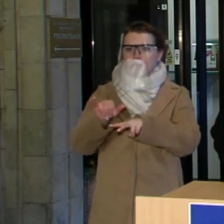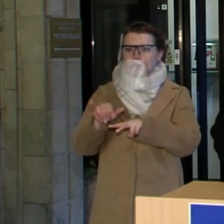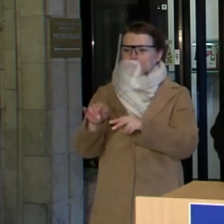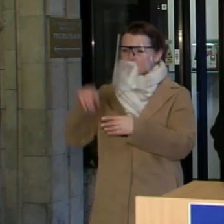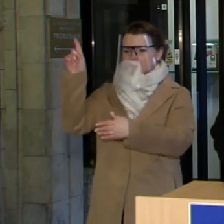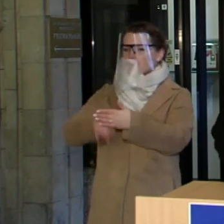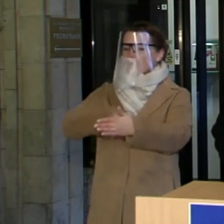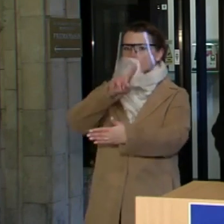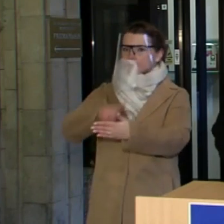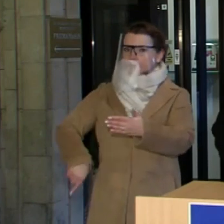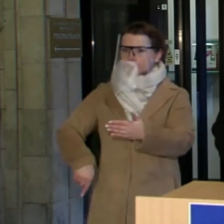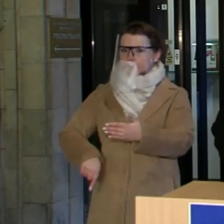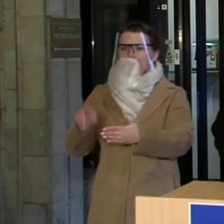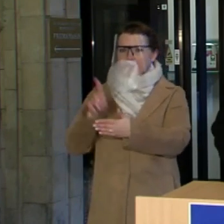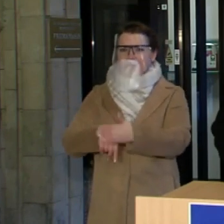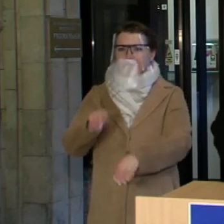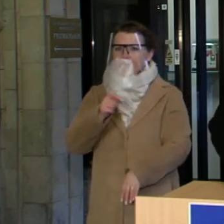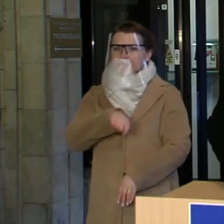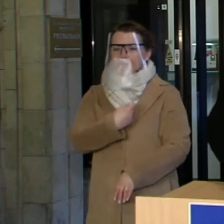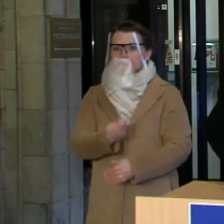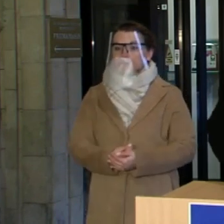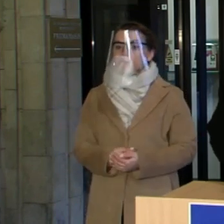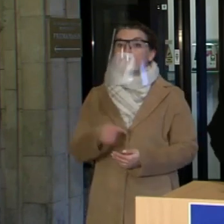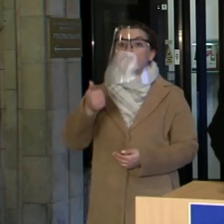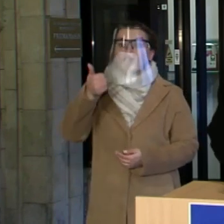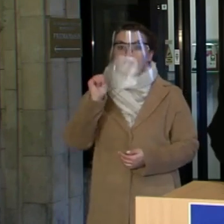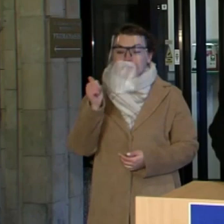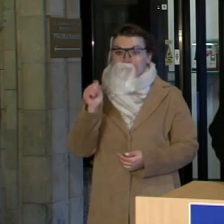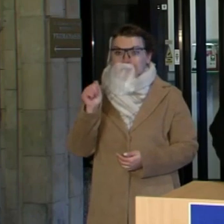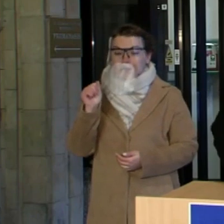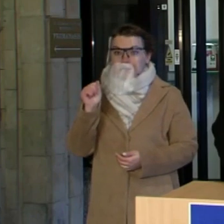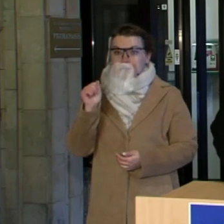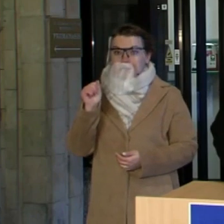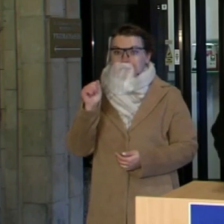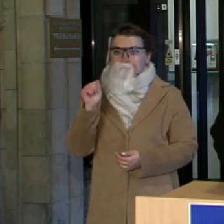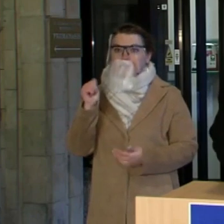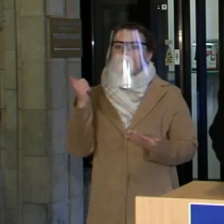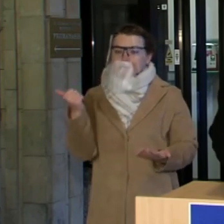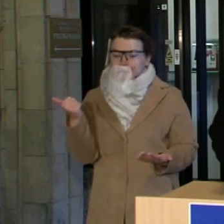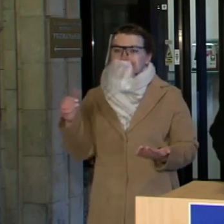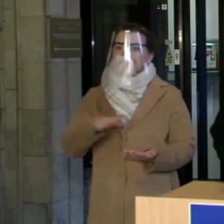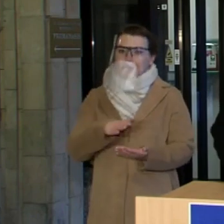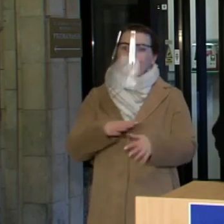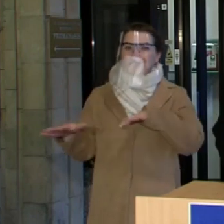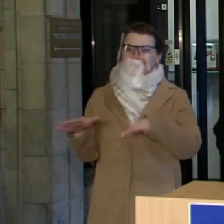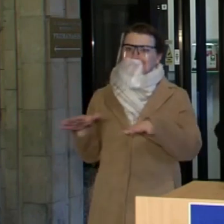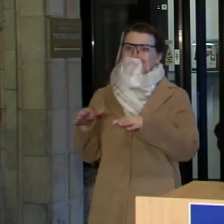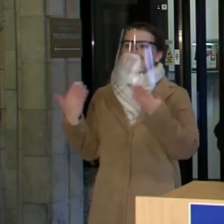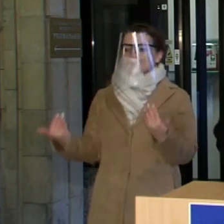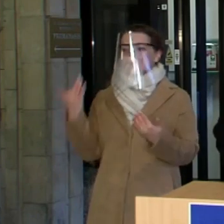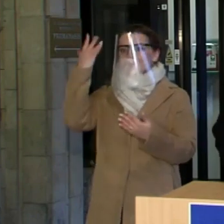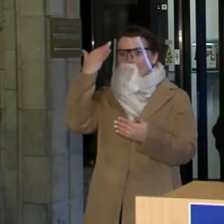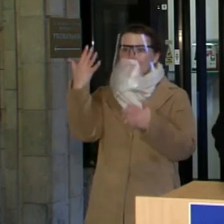pasitikėti neverta. Vakar buvo padaryta būtent taip, kad šitokia